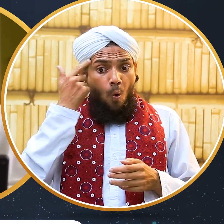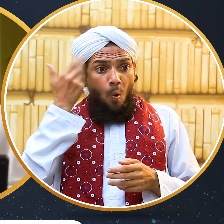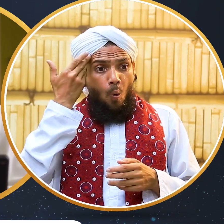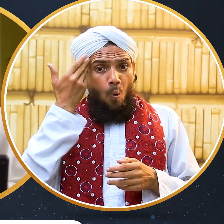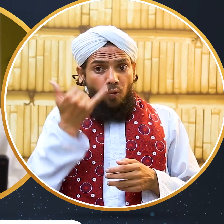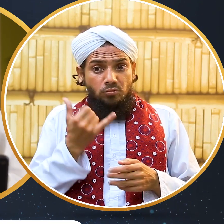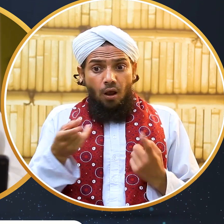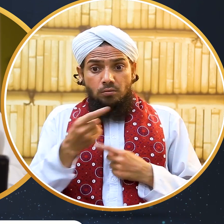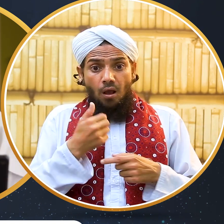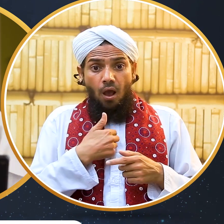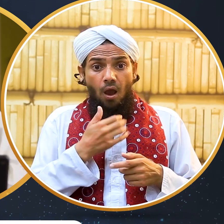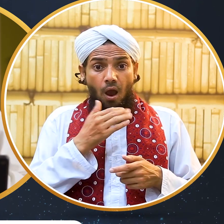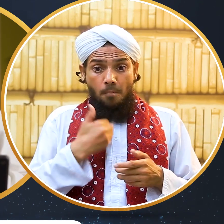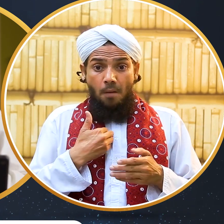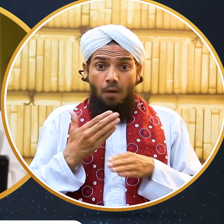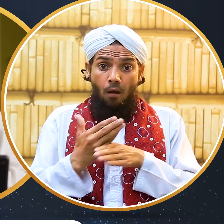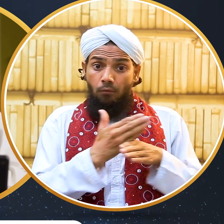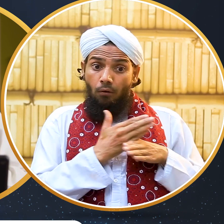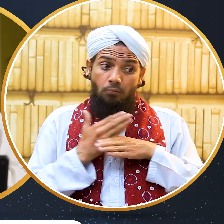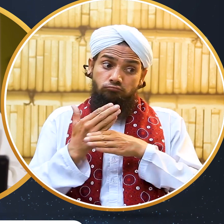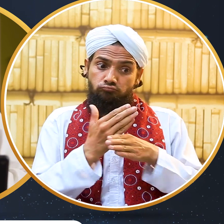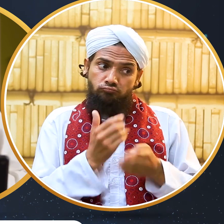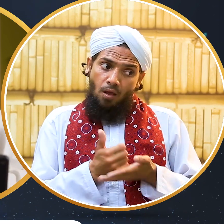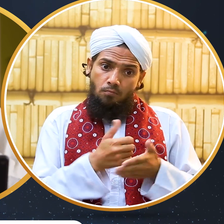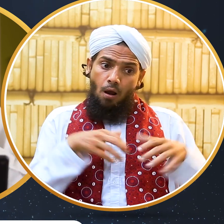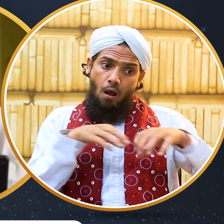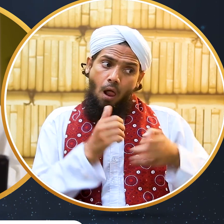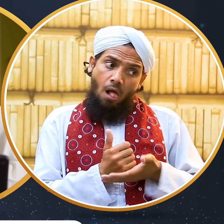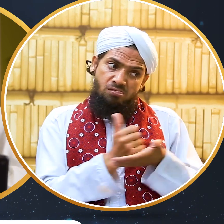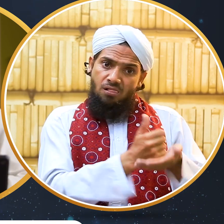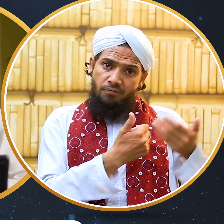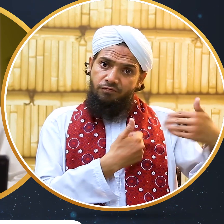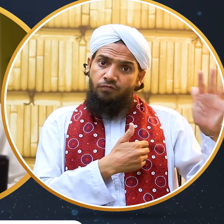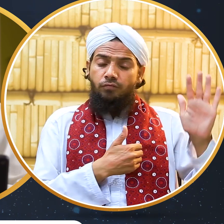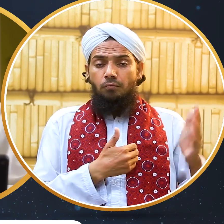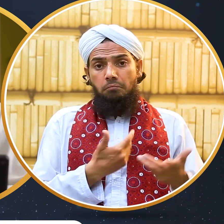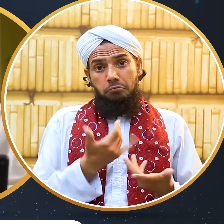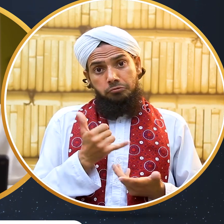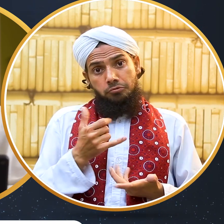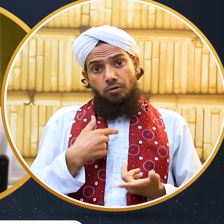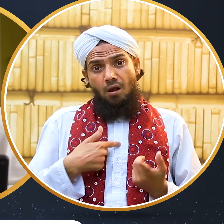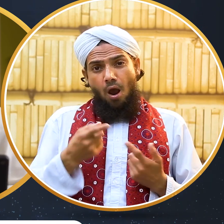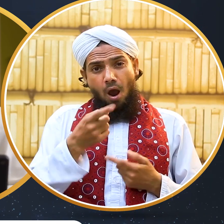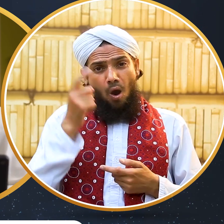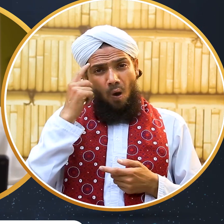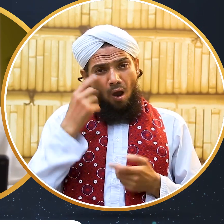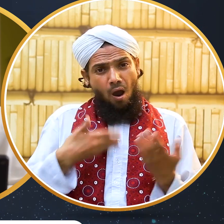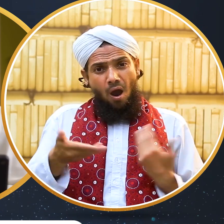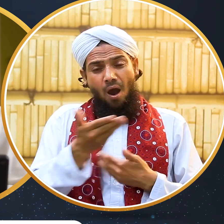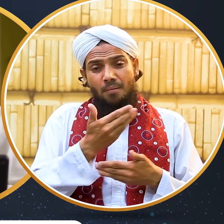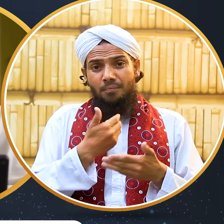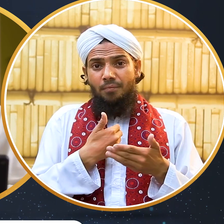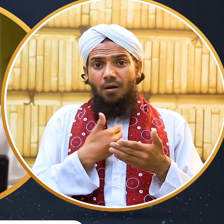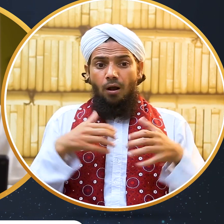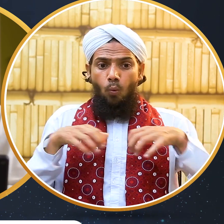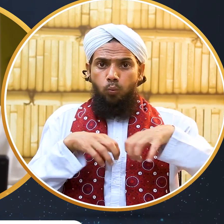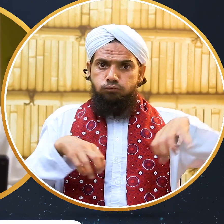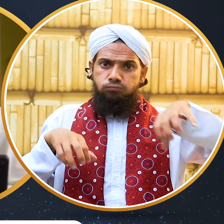کیے کہ ہمیں یہ خیال ہونے لگا کہ نبی پاک شاید وراست میں بھی پڑوسی کے حق بیان کر دیں گے اب ہمیں یہ غور کرنا ہے